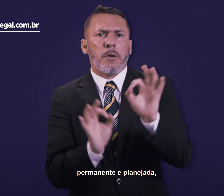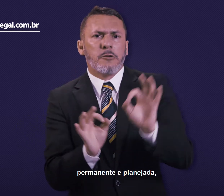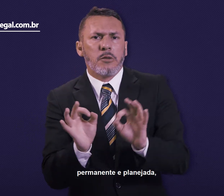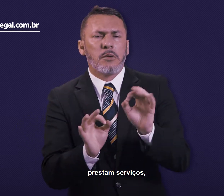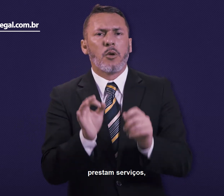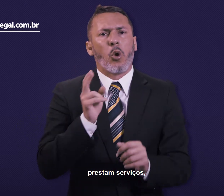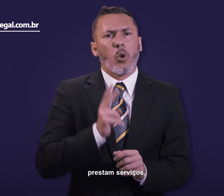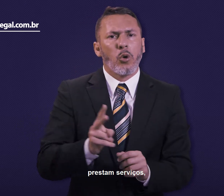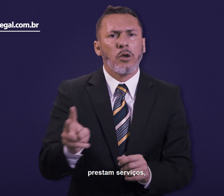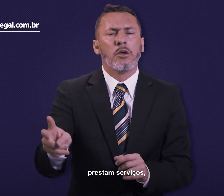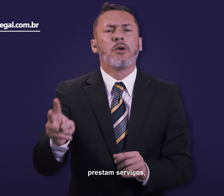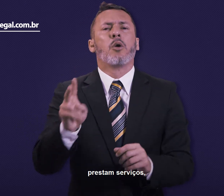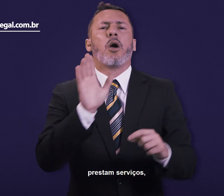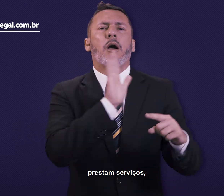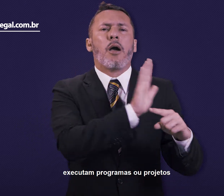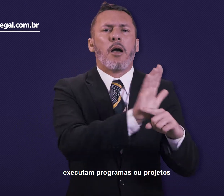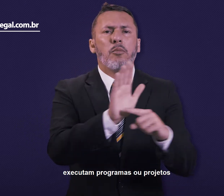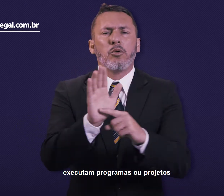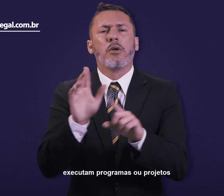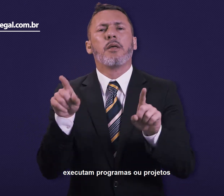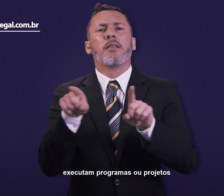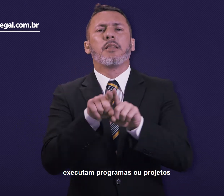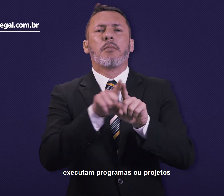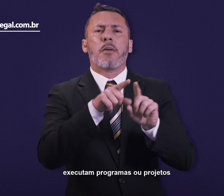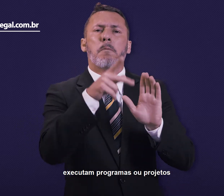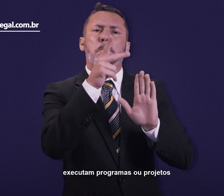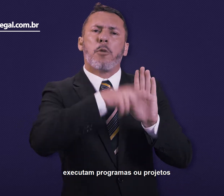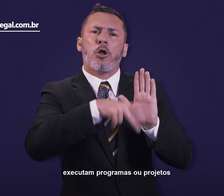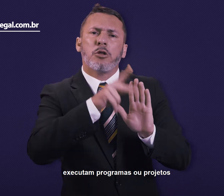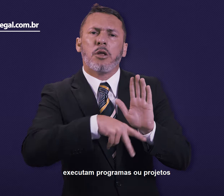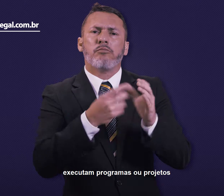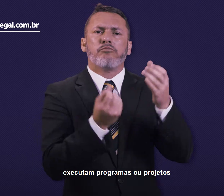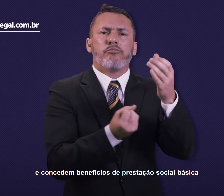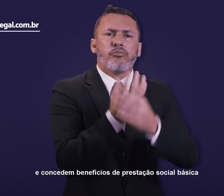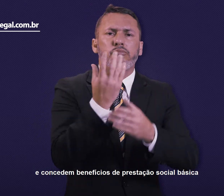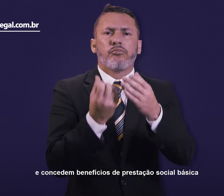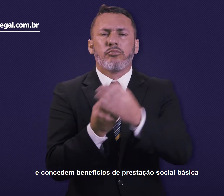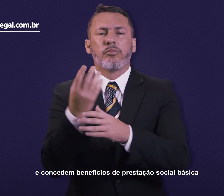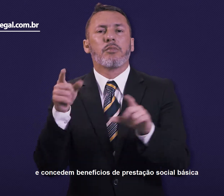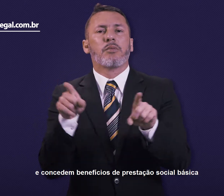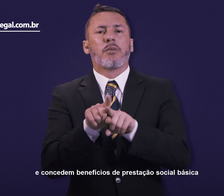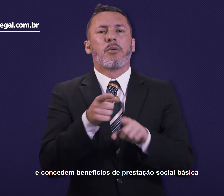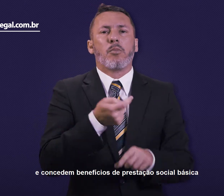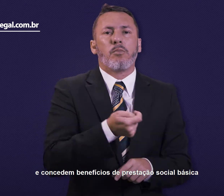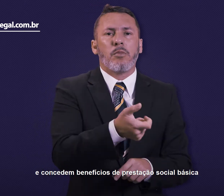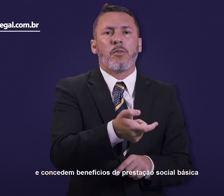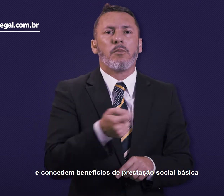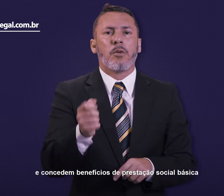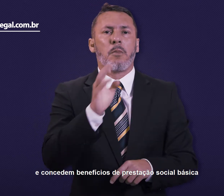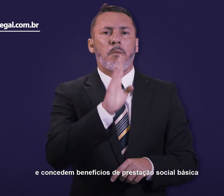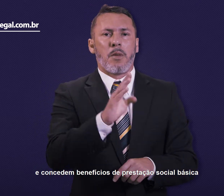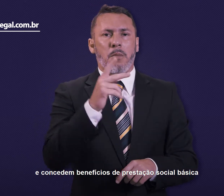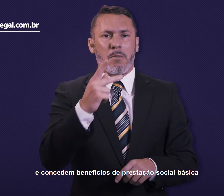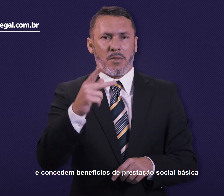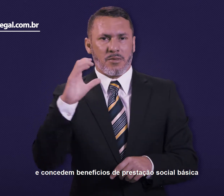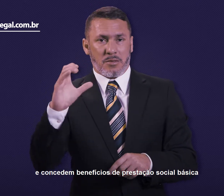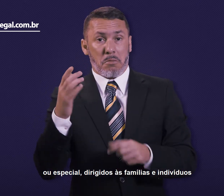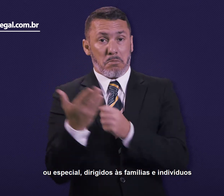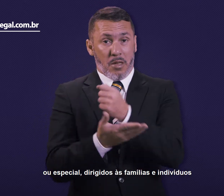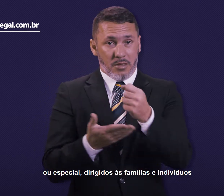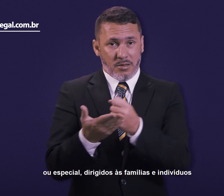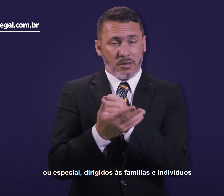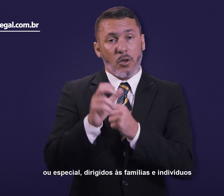planejada, prestam serviços, executam programas ou projetos e concedem benefícios de prestação social